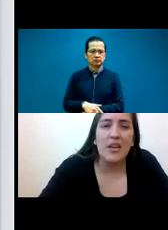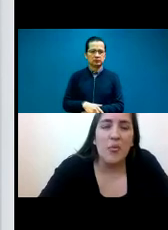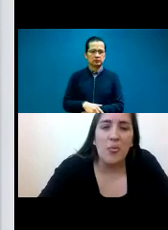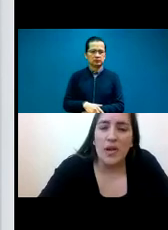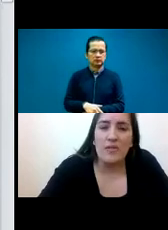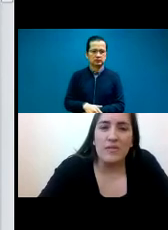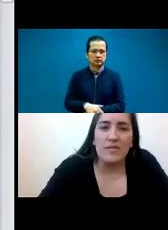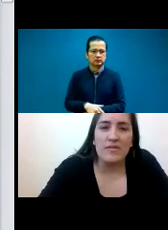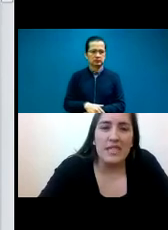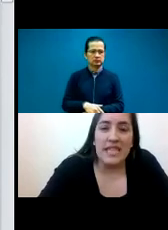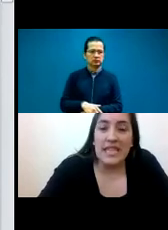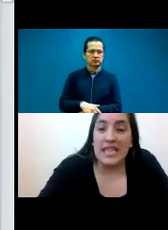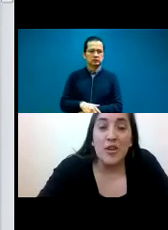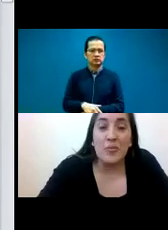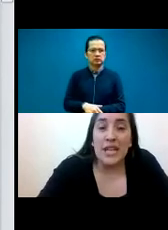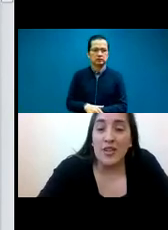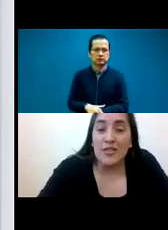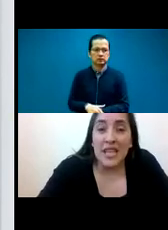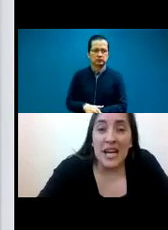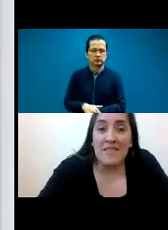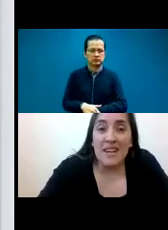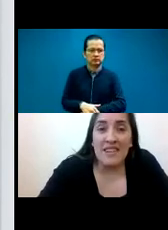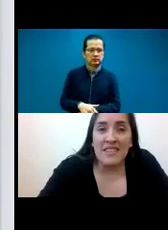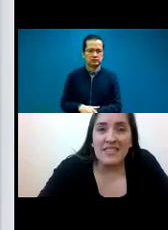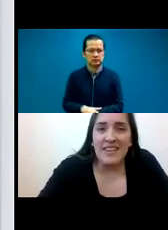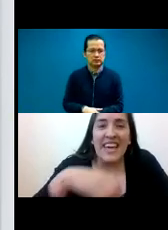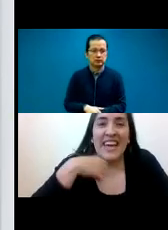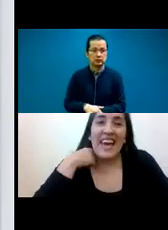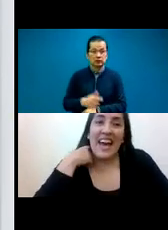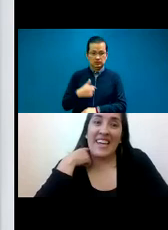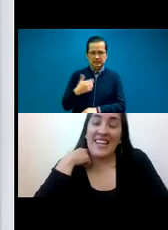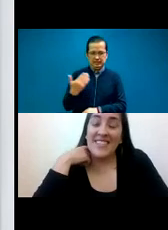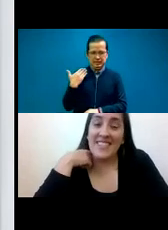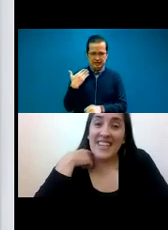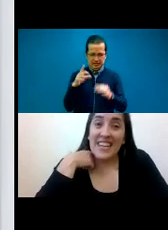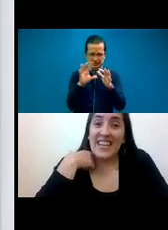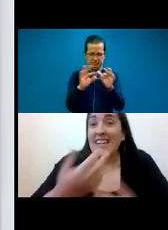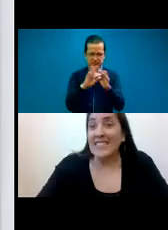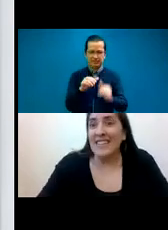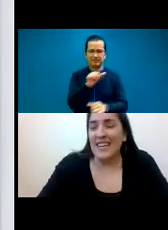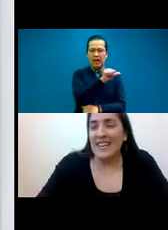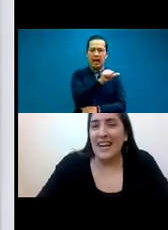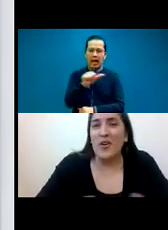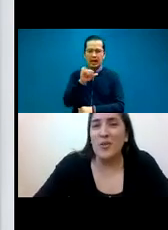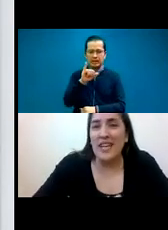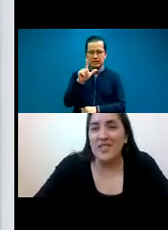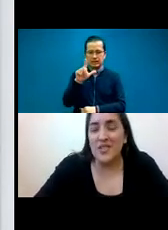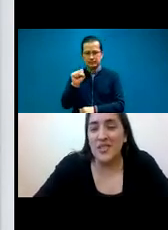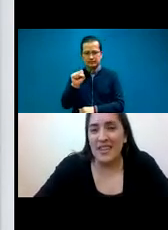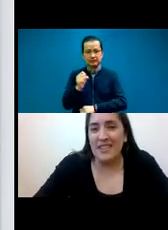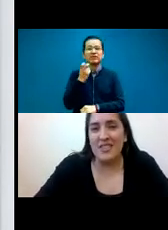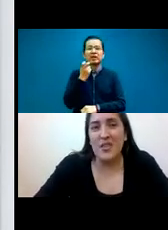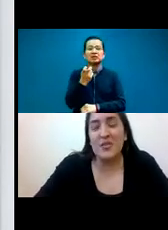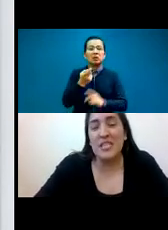Bueno. Como les contaba, AILS nace en la comunidad